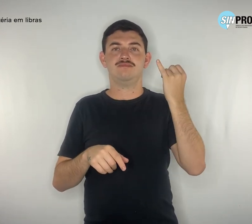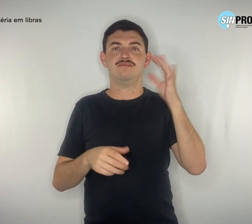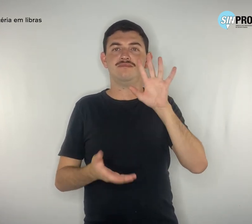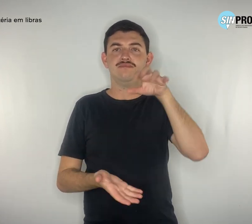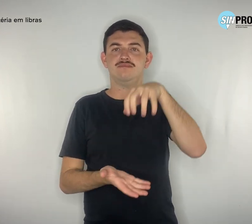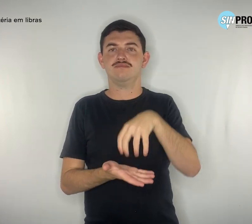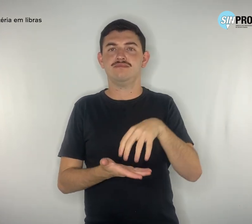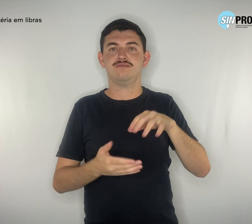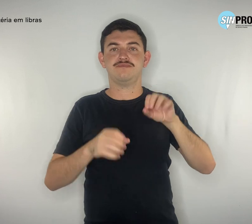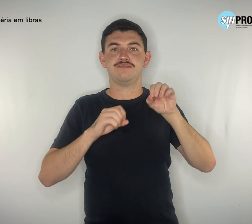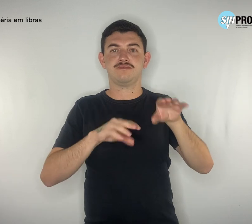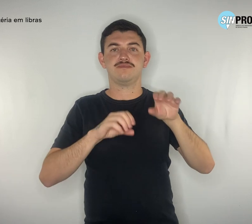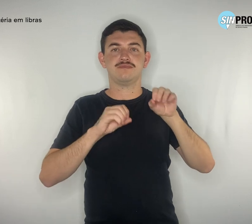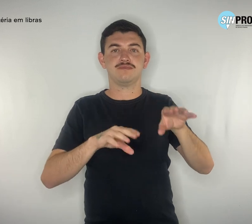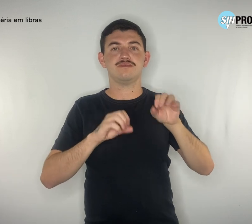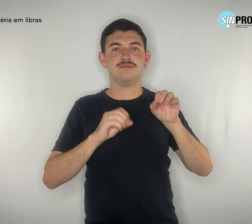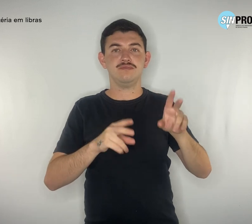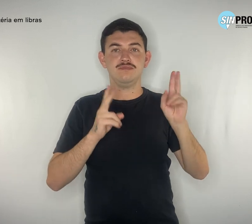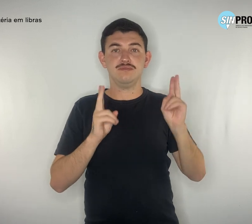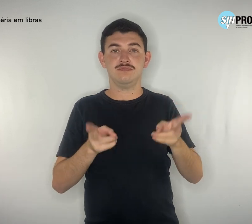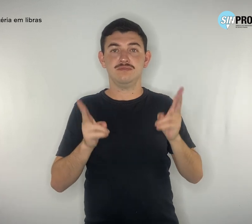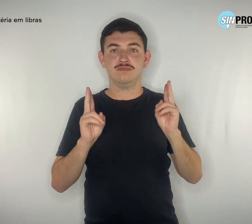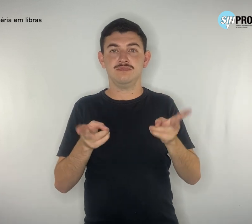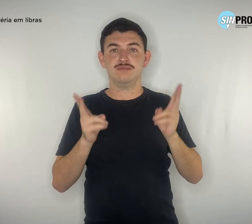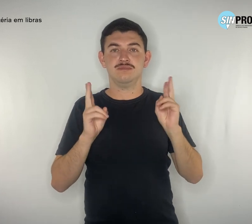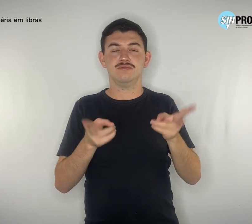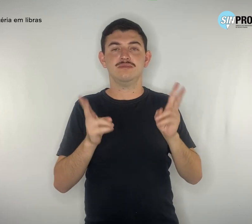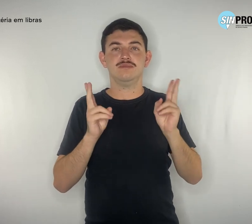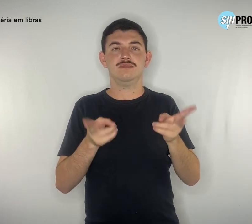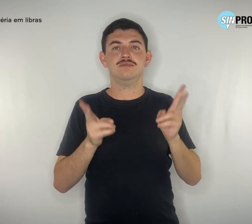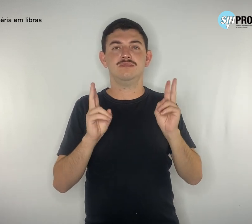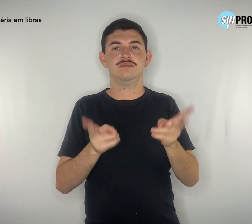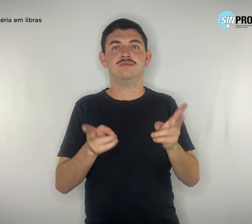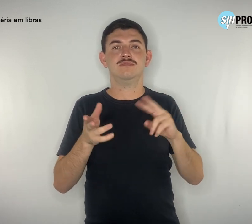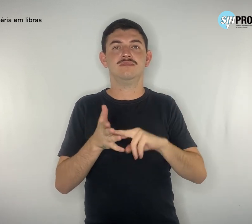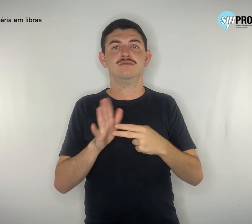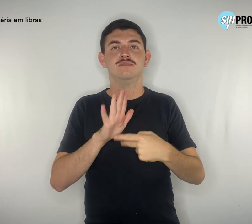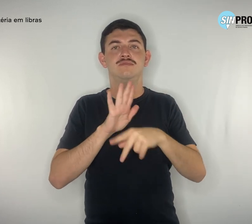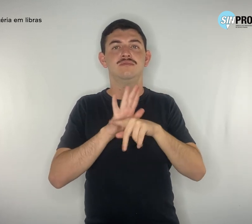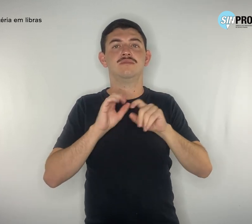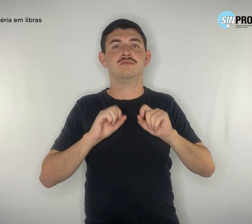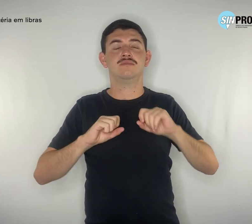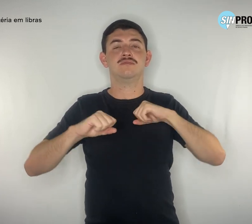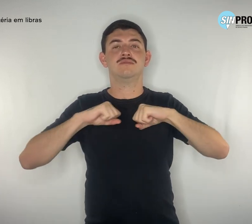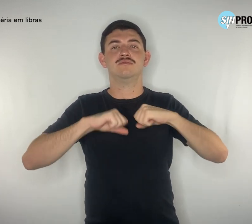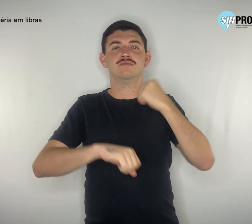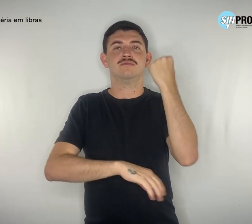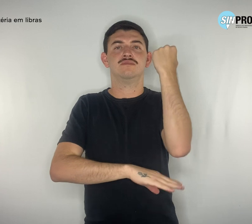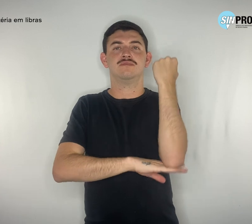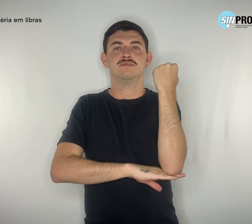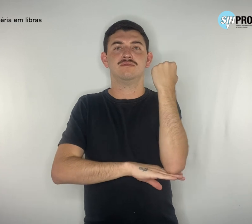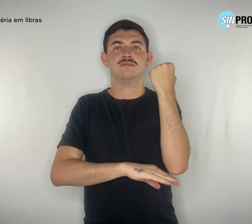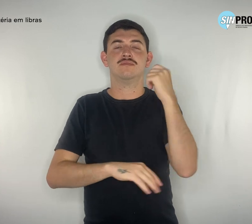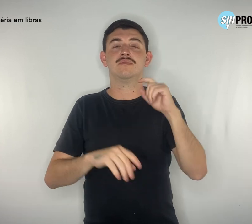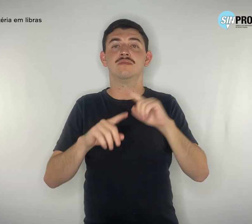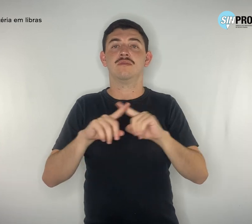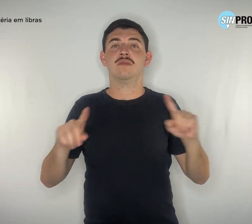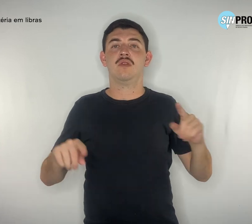Continuada, símbolo da resistência e sempre fustigada por governos autoritários.